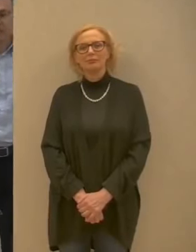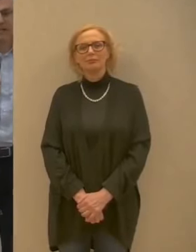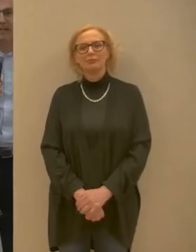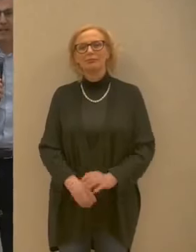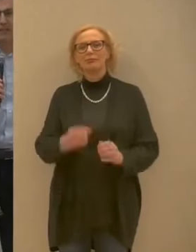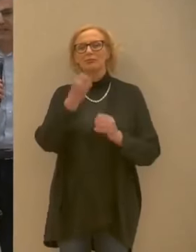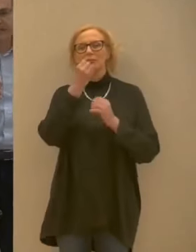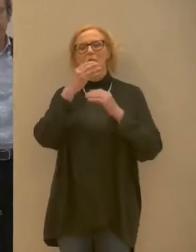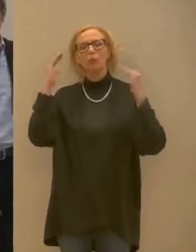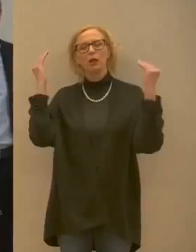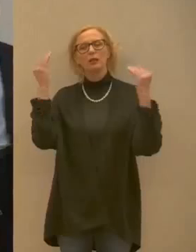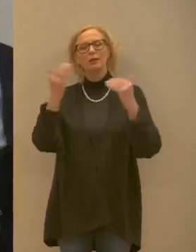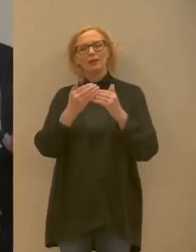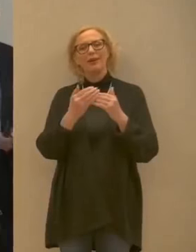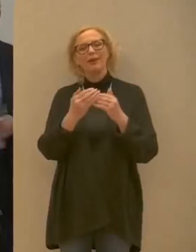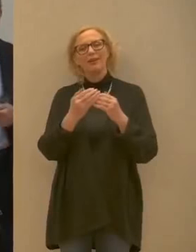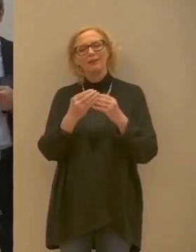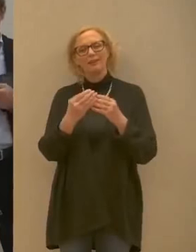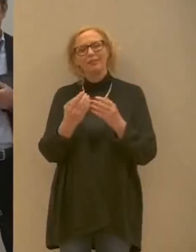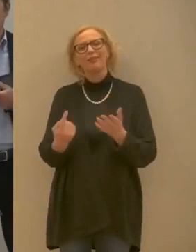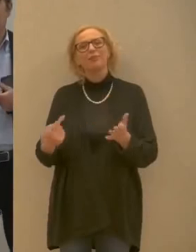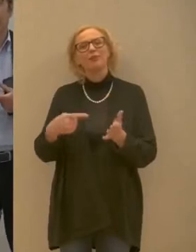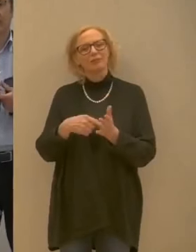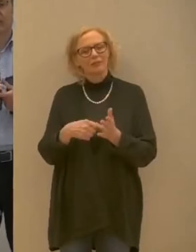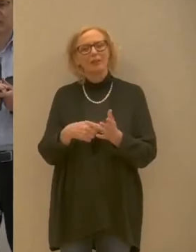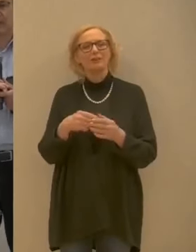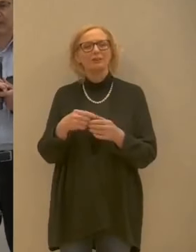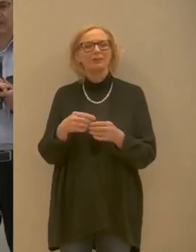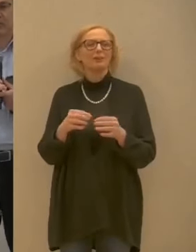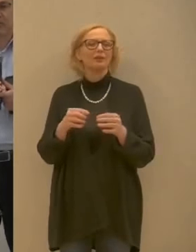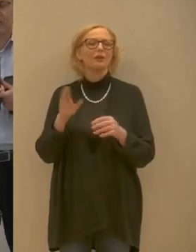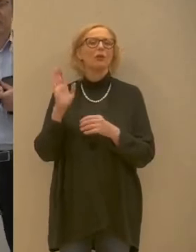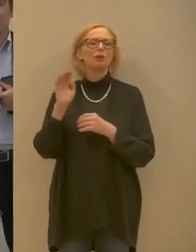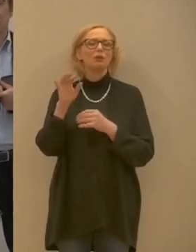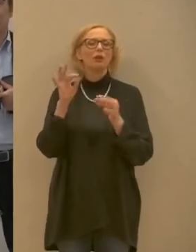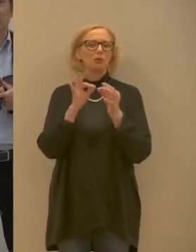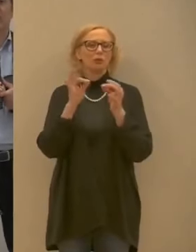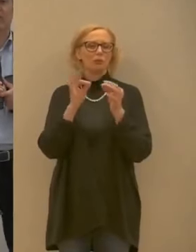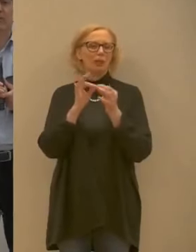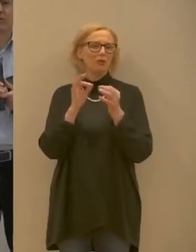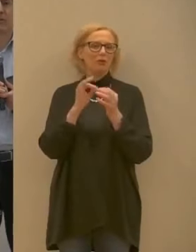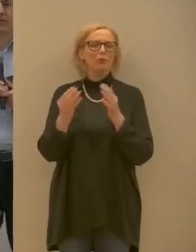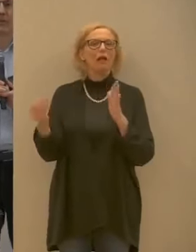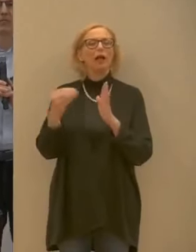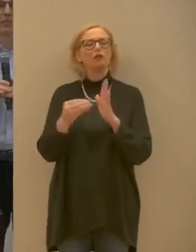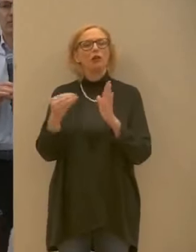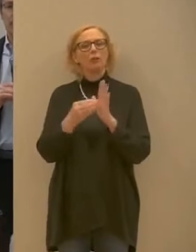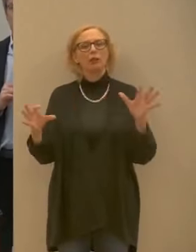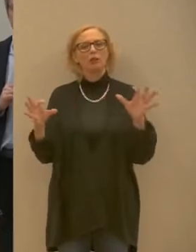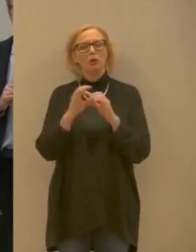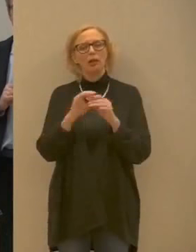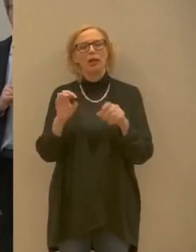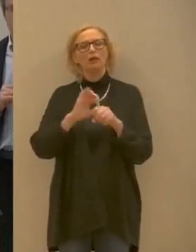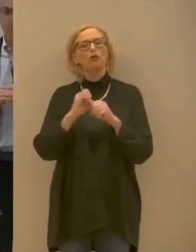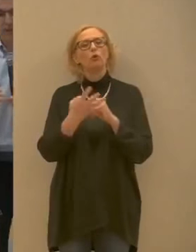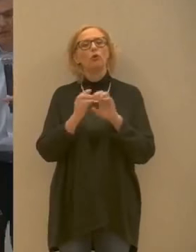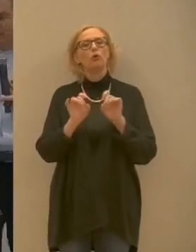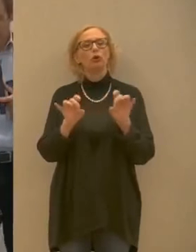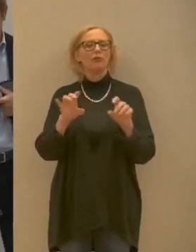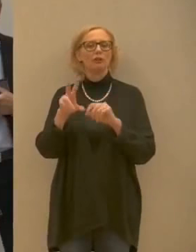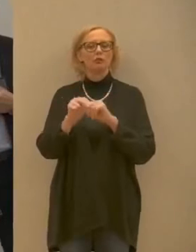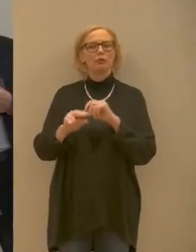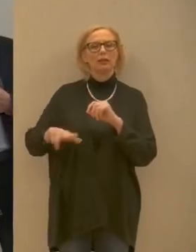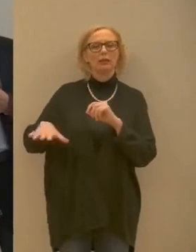Buonasera, ben ritrovati al nostro quotidiano appuntamento per gli aggiornamenti sulla situazione coronavirus in Trentino.